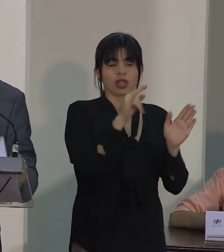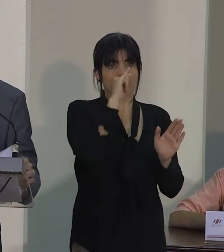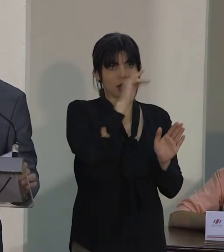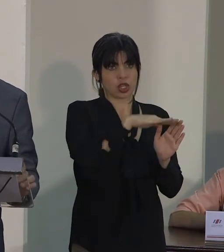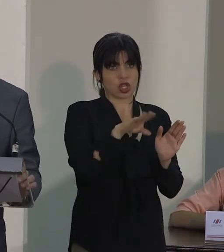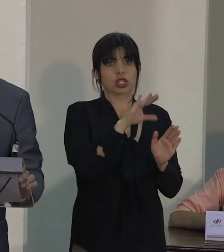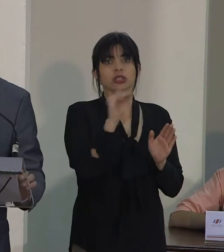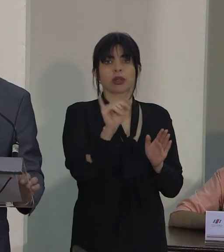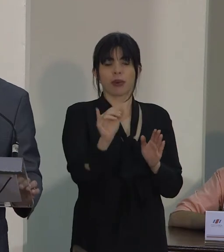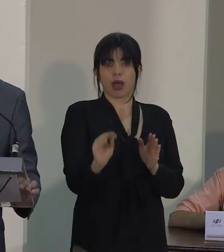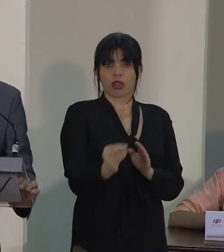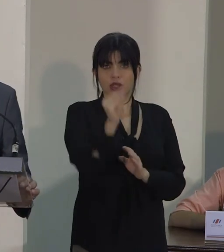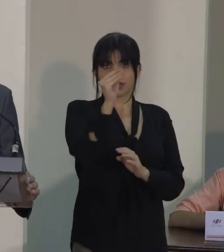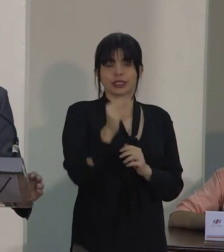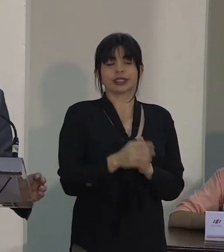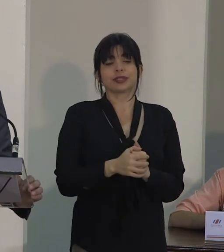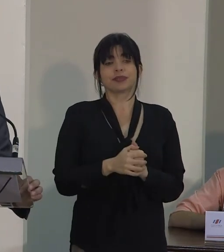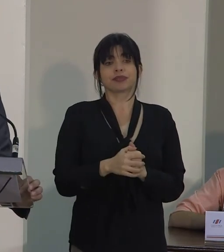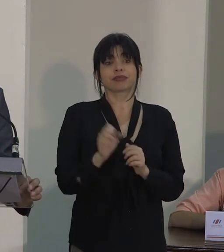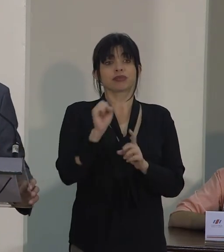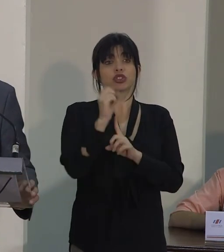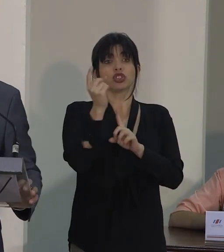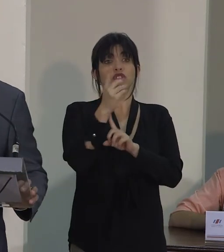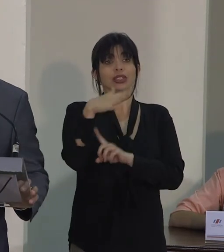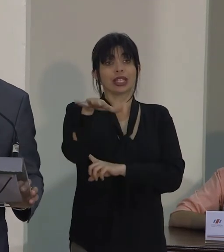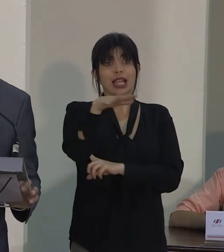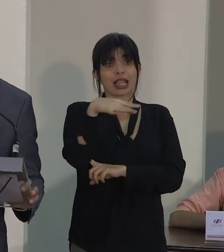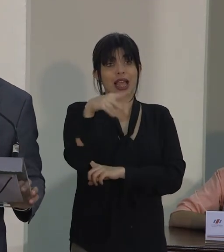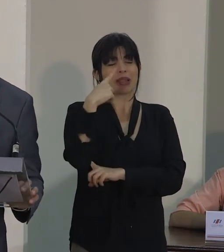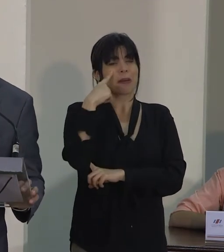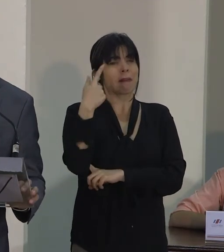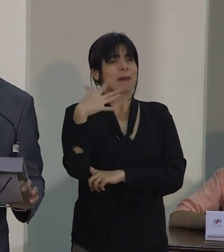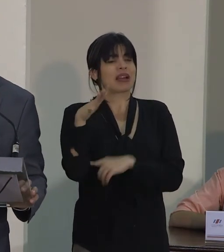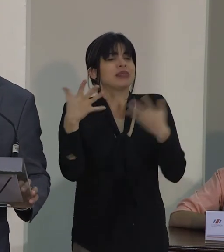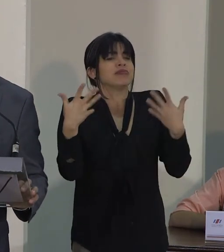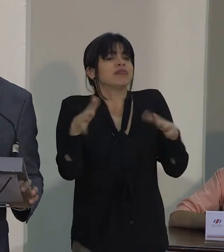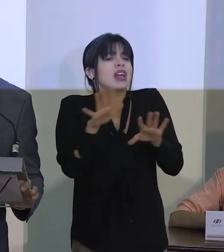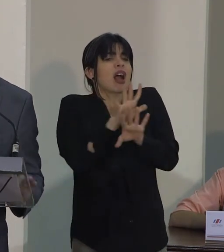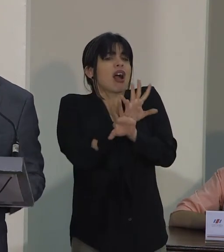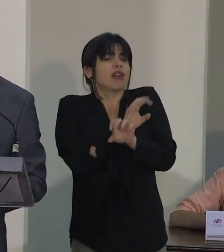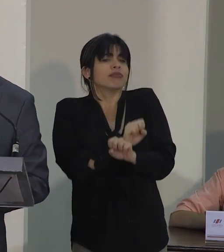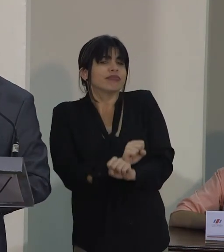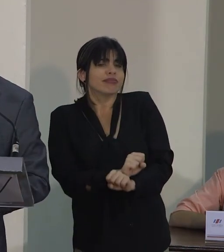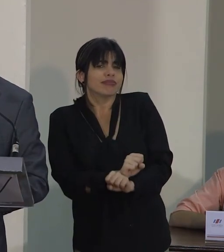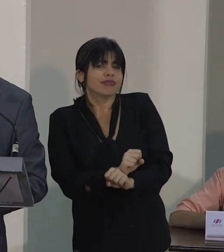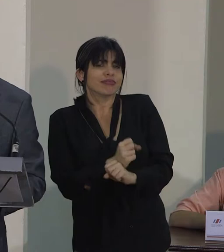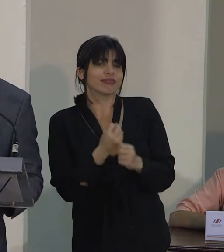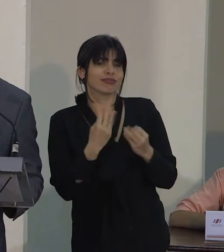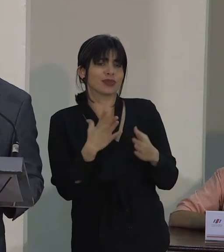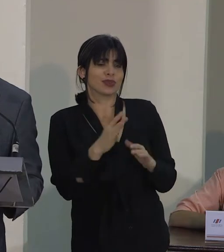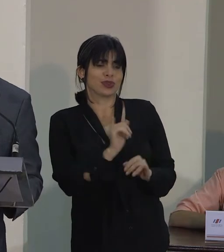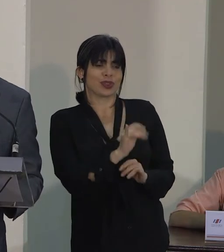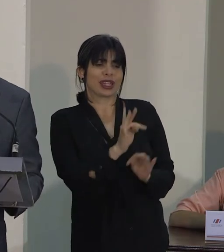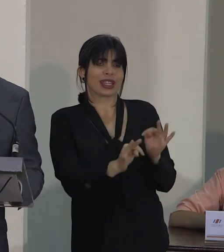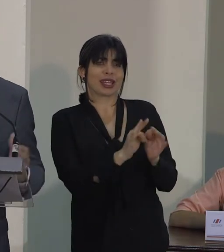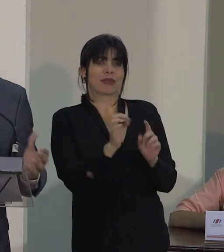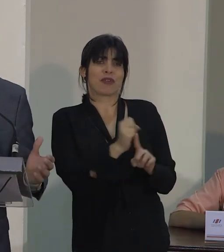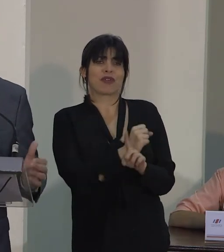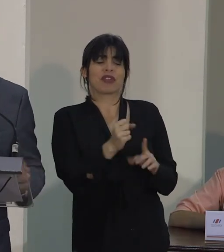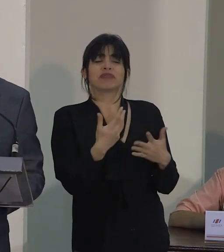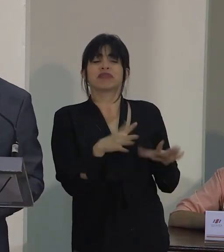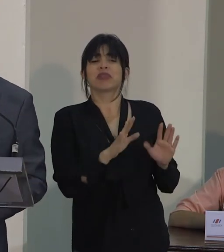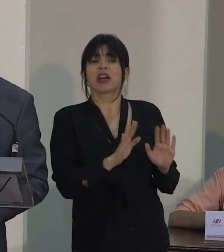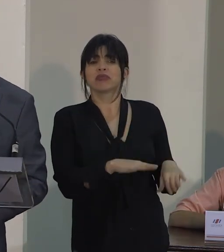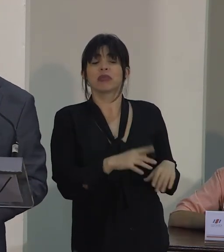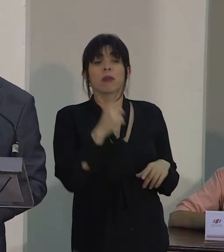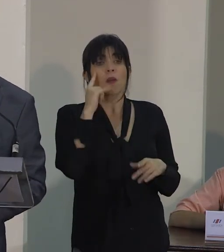niñez y la adolescencia. La sociedad pareciera haberse acostumbrado demasiado a estas violencias, razón por